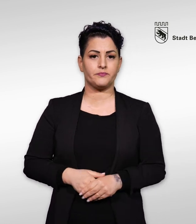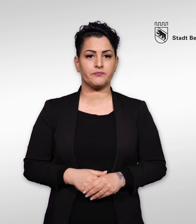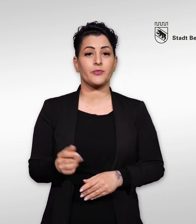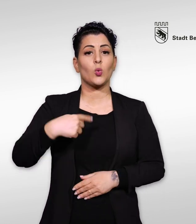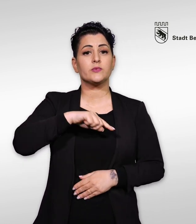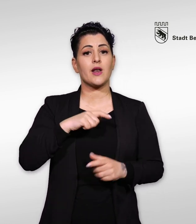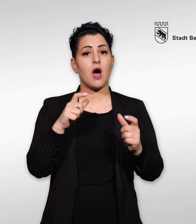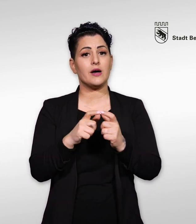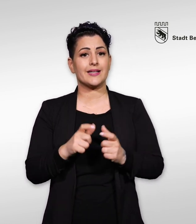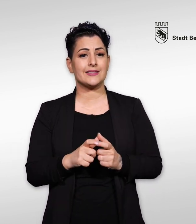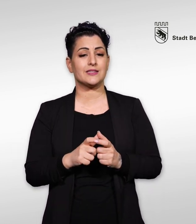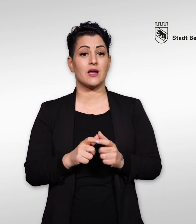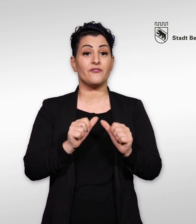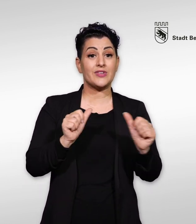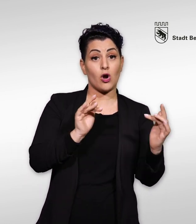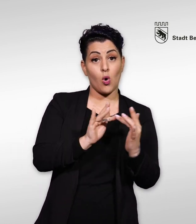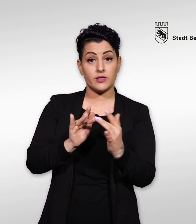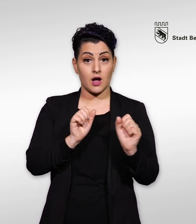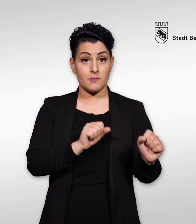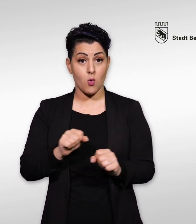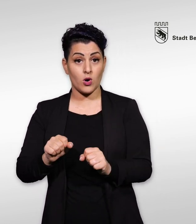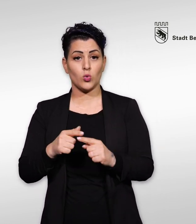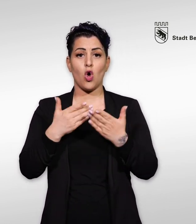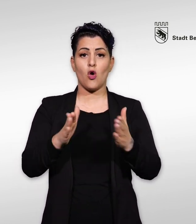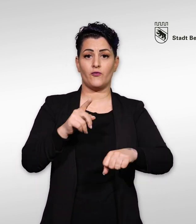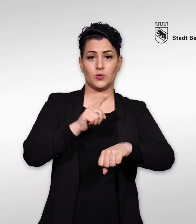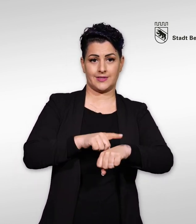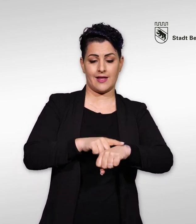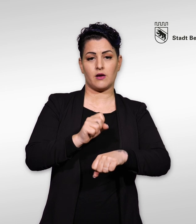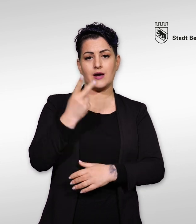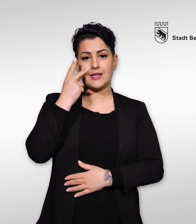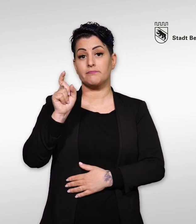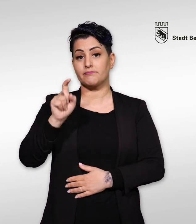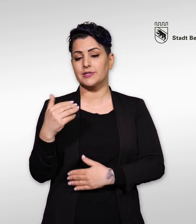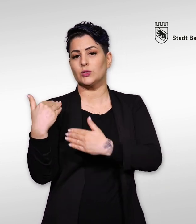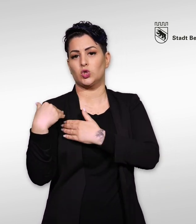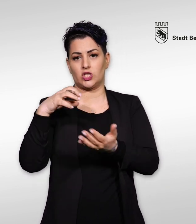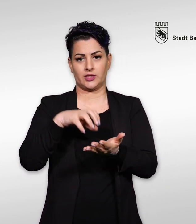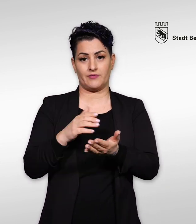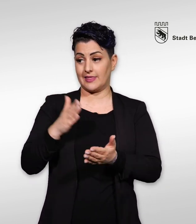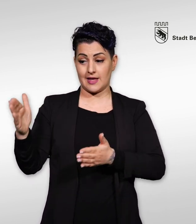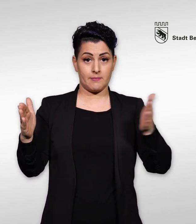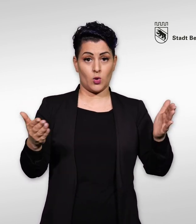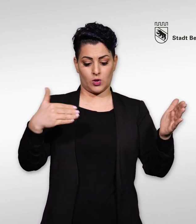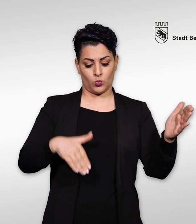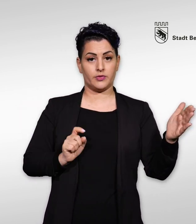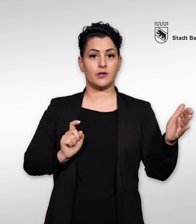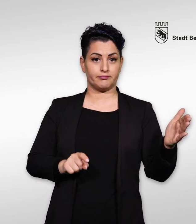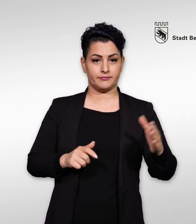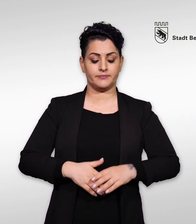Unsere Adresse, die Kontaktmöglichkeiten und unsere Öffnungszeiten finden Sie in der Box zuständige Stelle neben oder unter